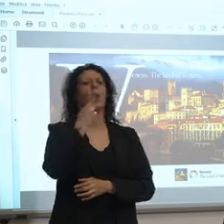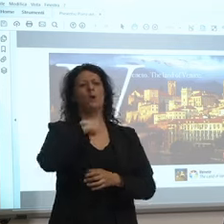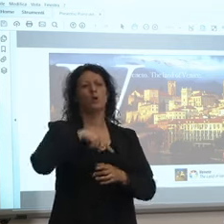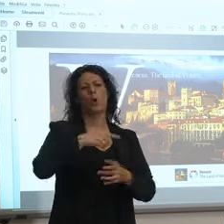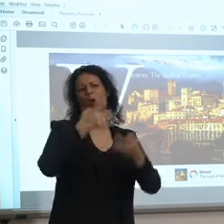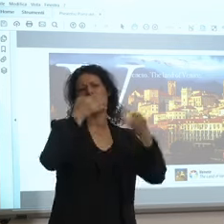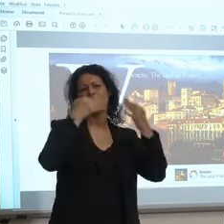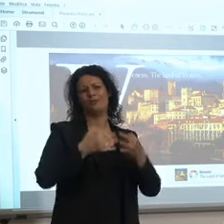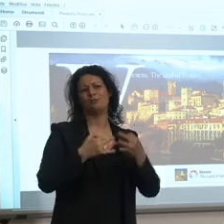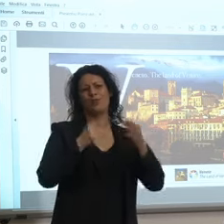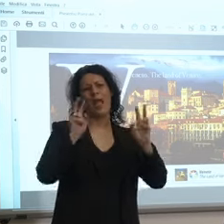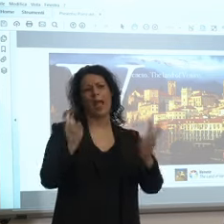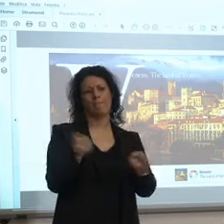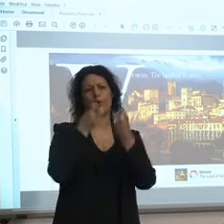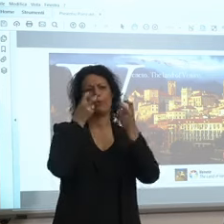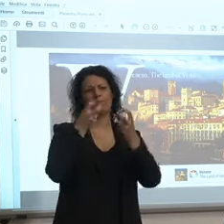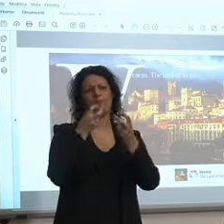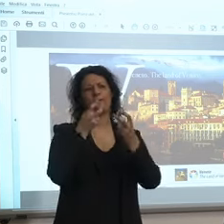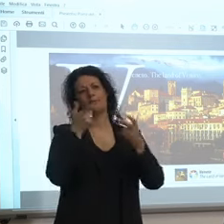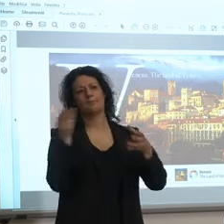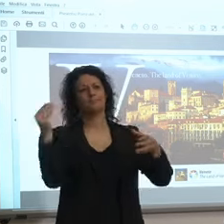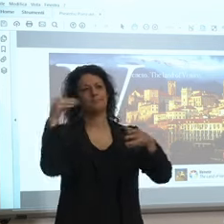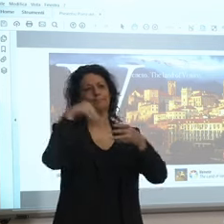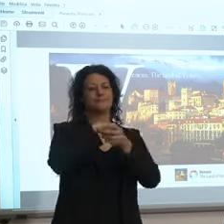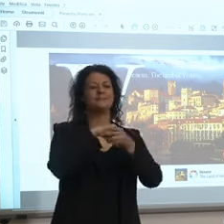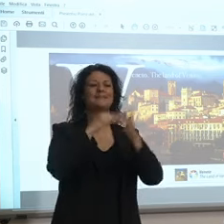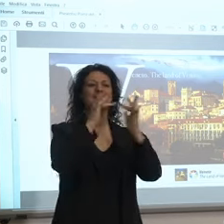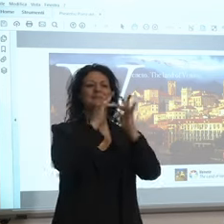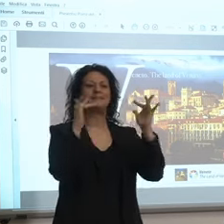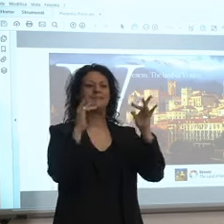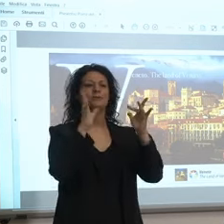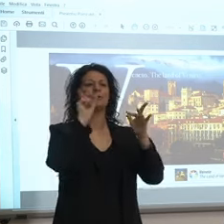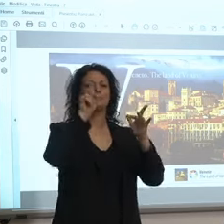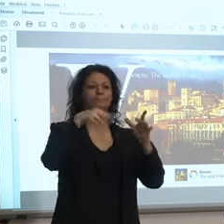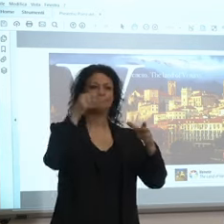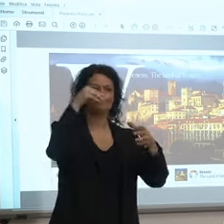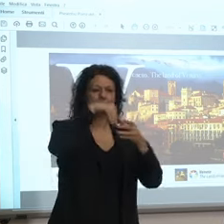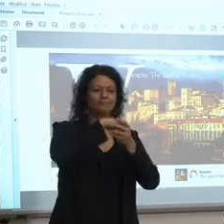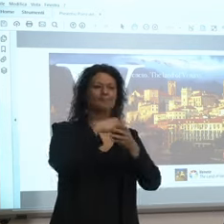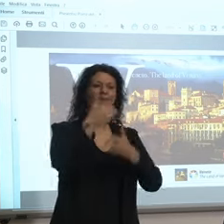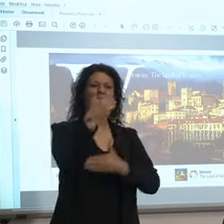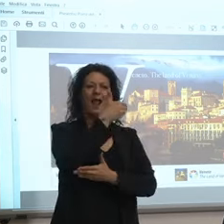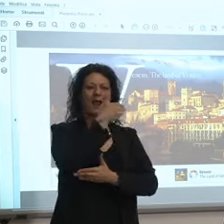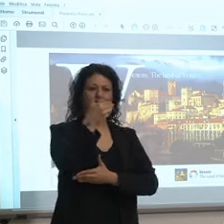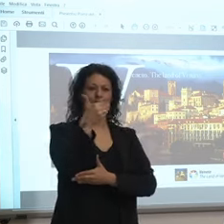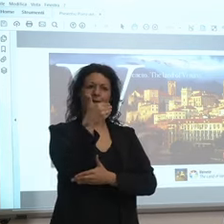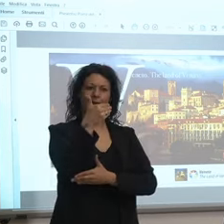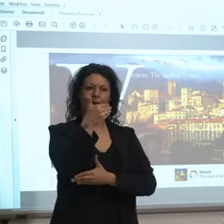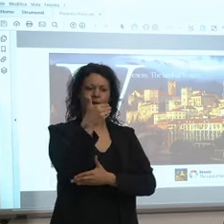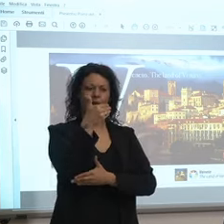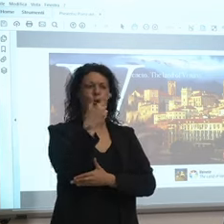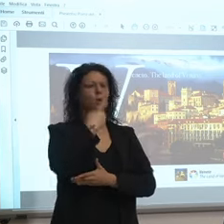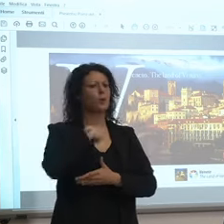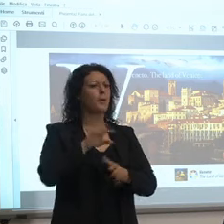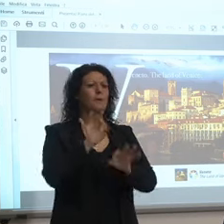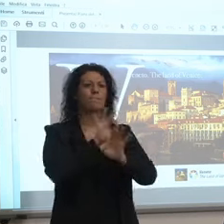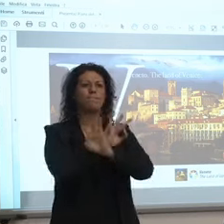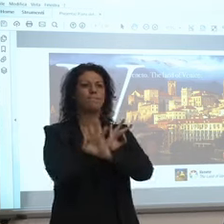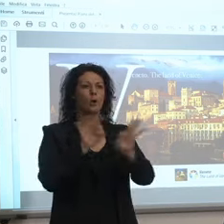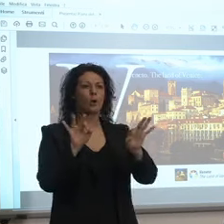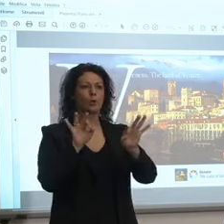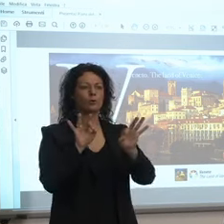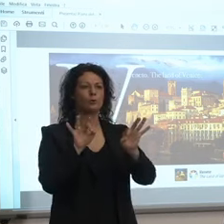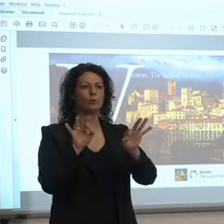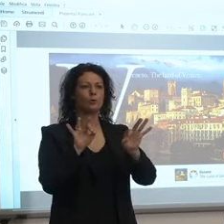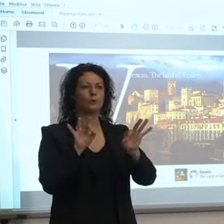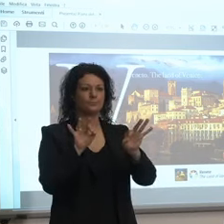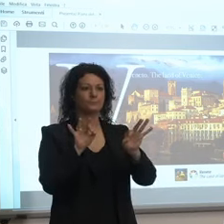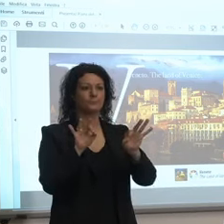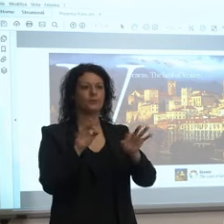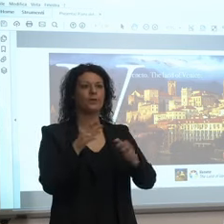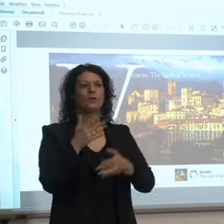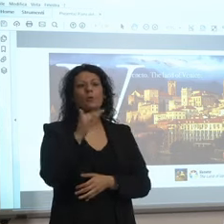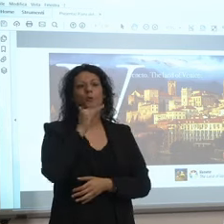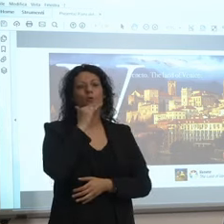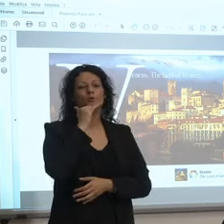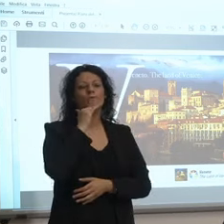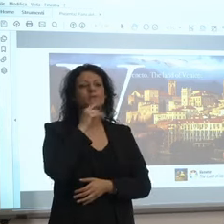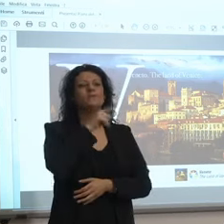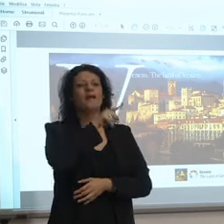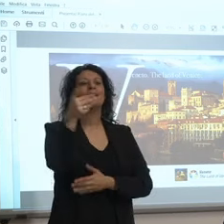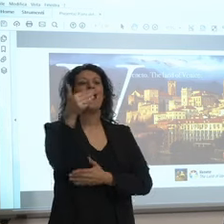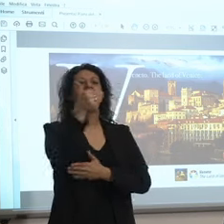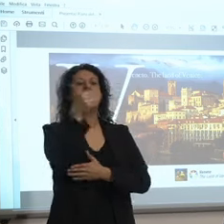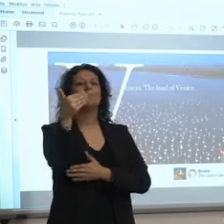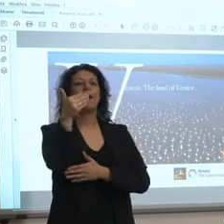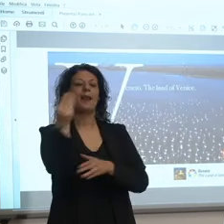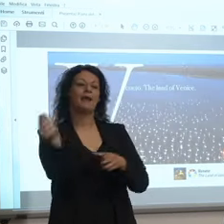albergatori noi abbiamo già il DMS che è il destination management system veneto già pronto basta solo che mi date le camere da caricare